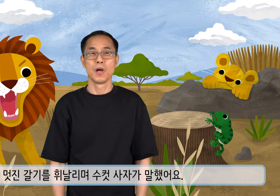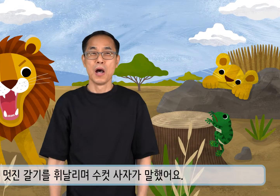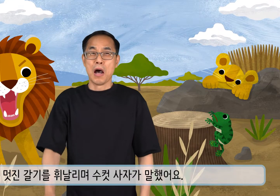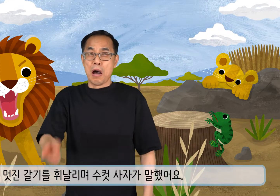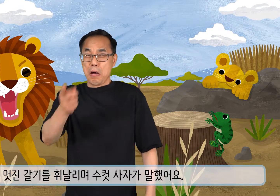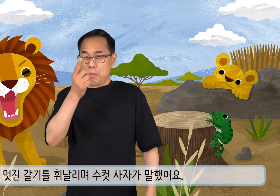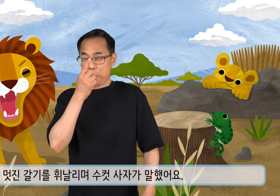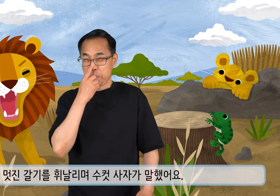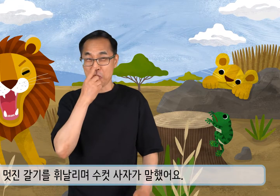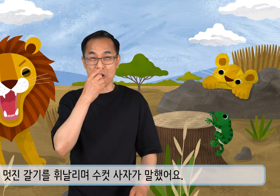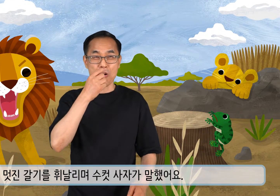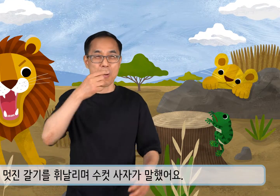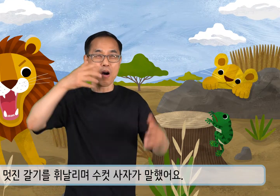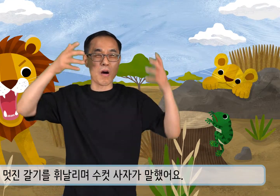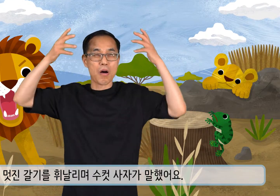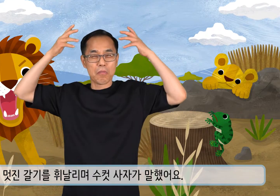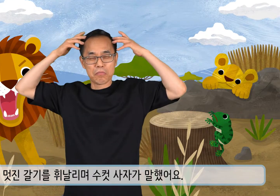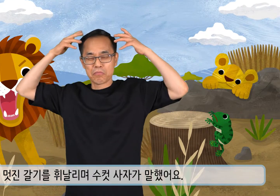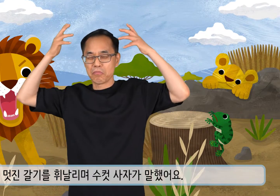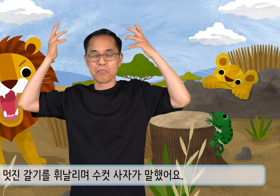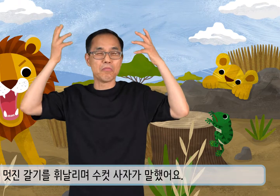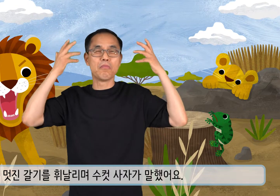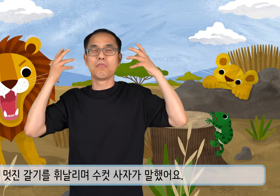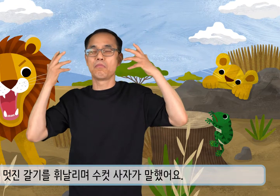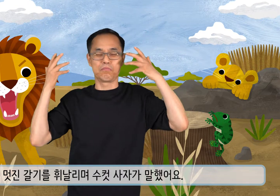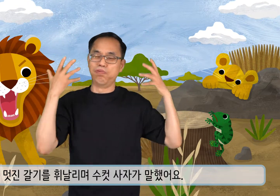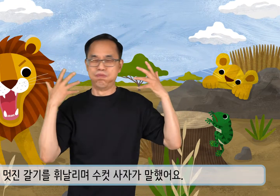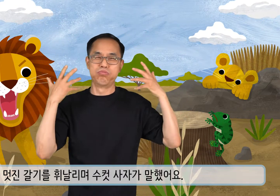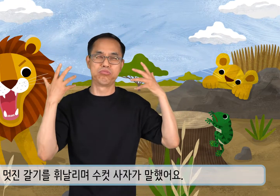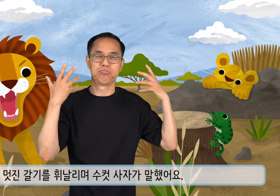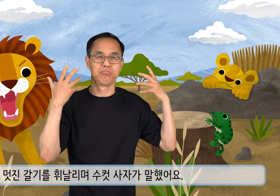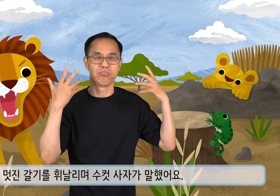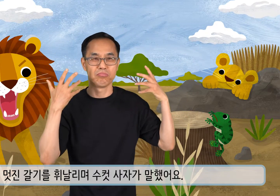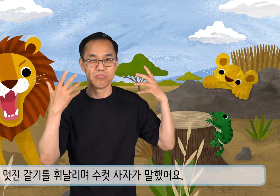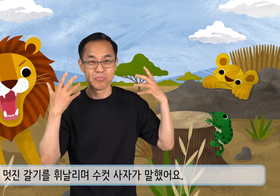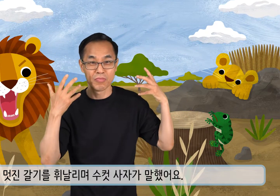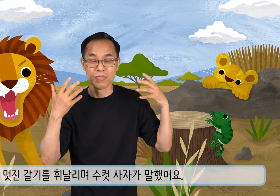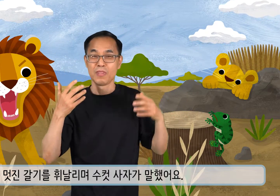멋진 갈기를 휘날리며 수컷사자가 말했어요.